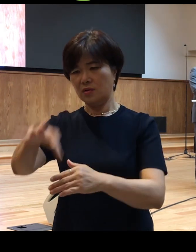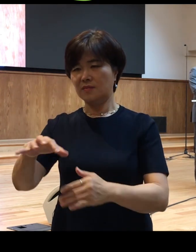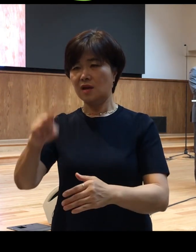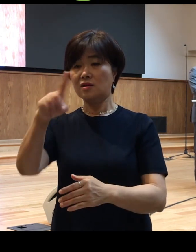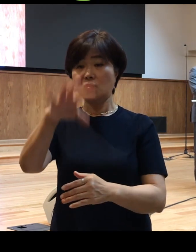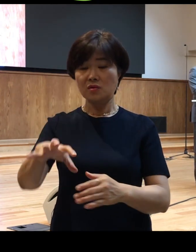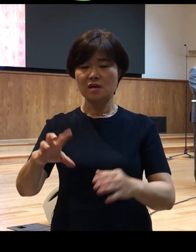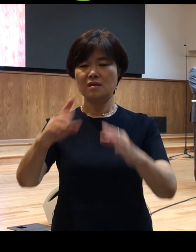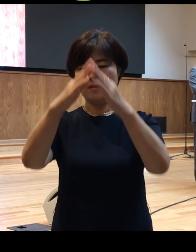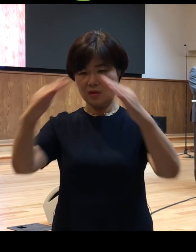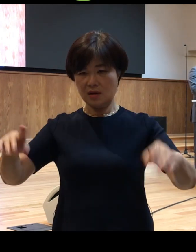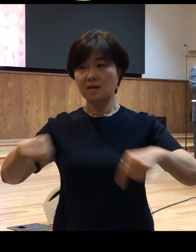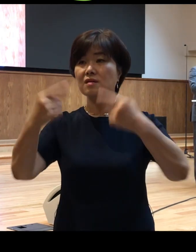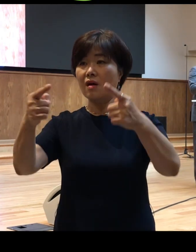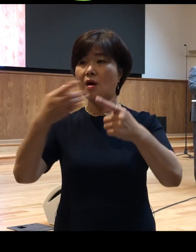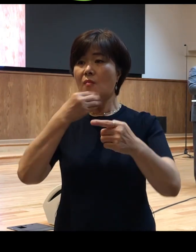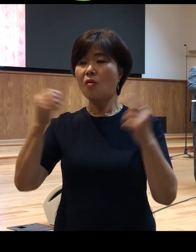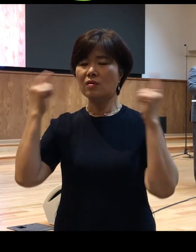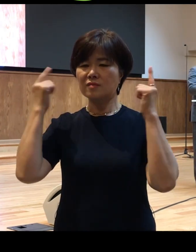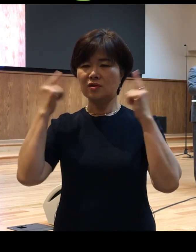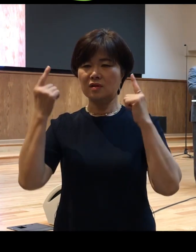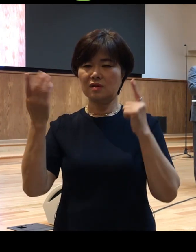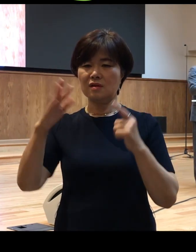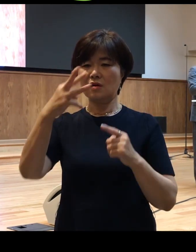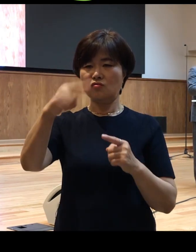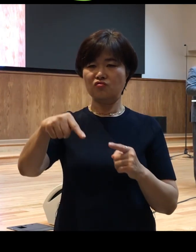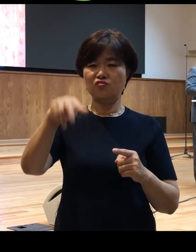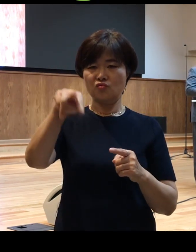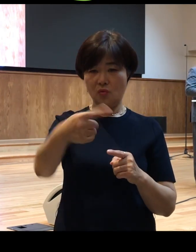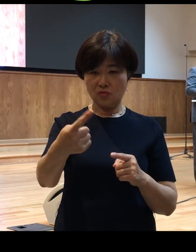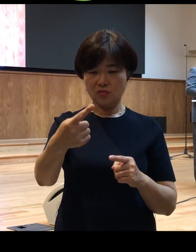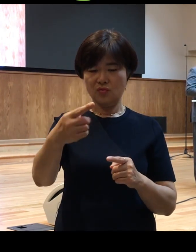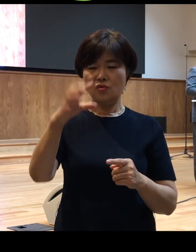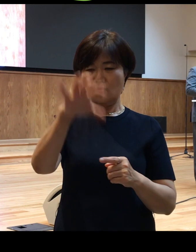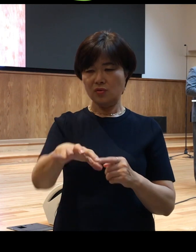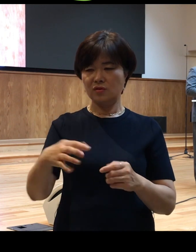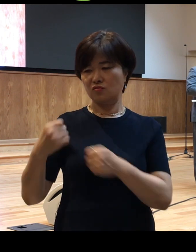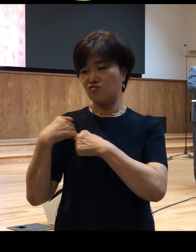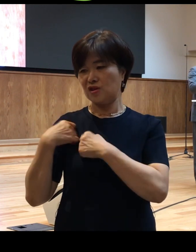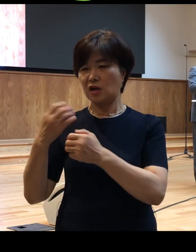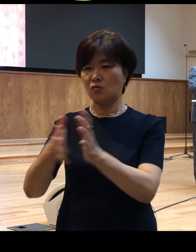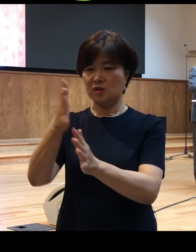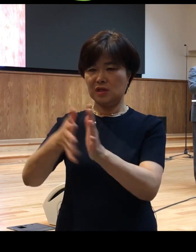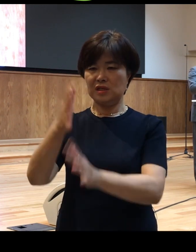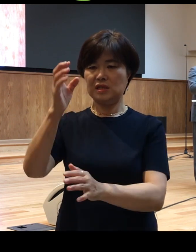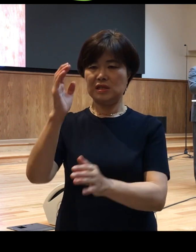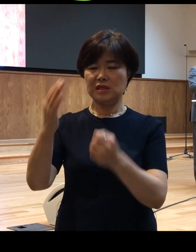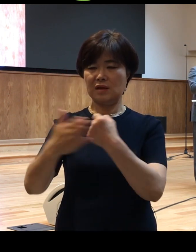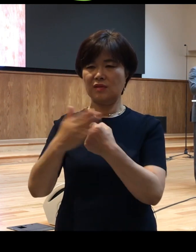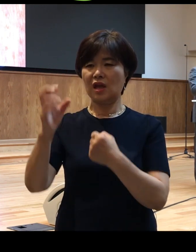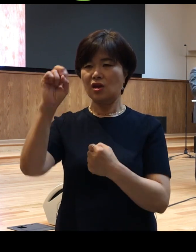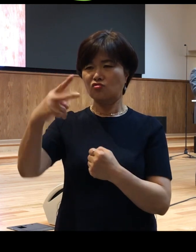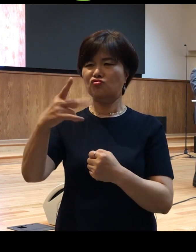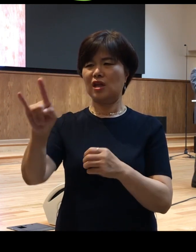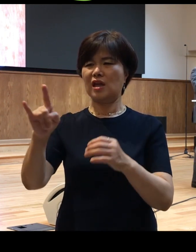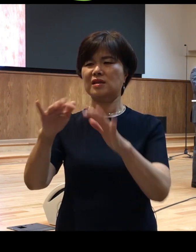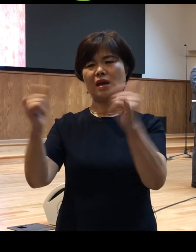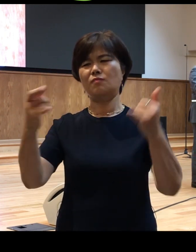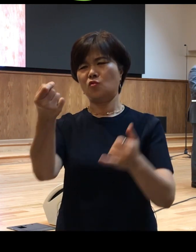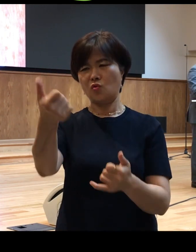그런데 루스드라라고 하는 도시는 군사도시였습니다 아마도 유대인들이 많지 않았고 회당이 존재하지 않았기